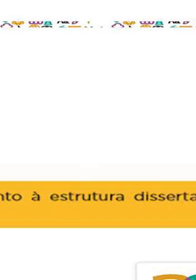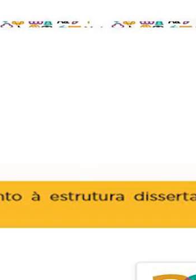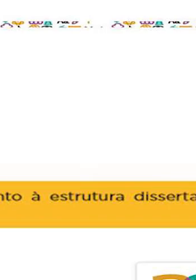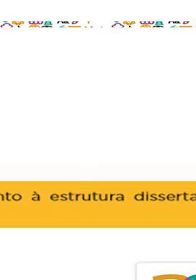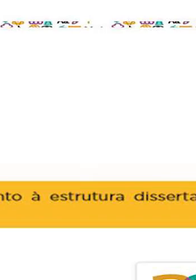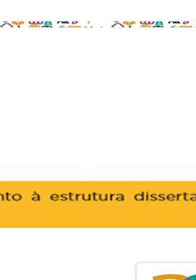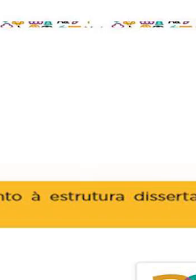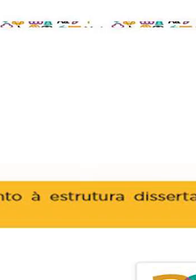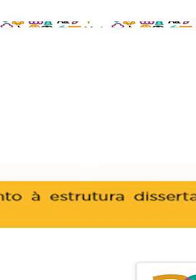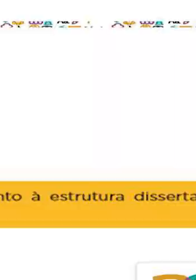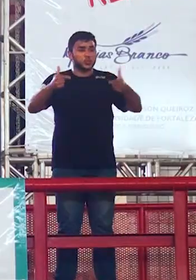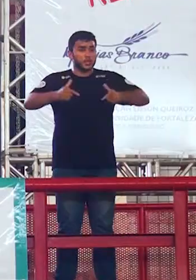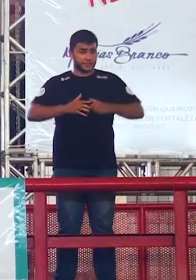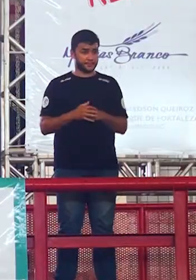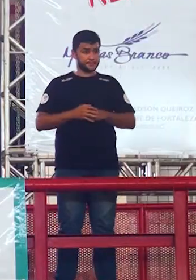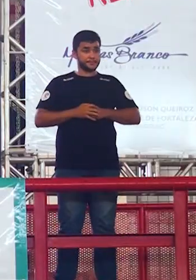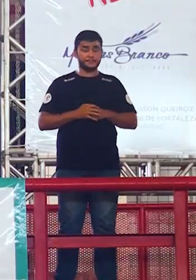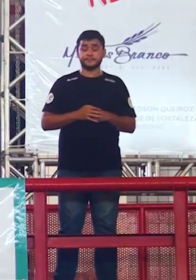fuga o tema